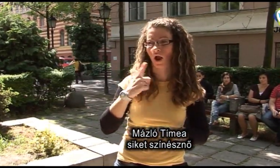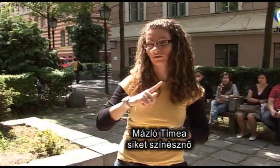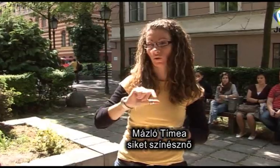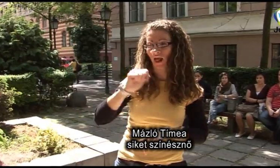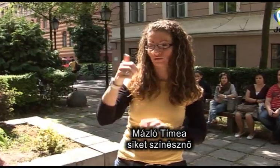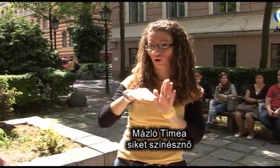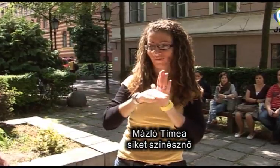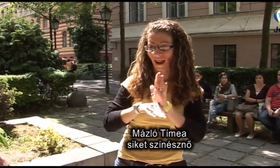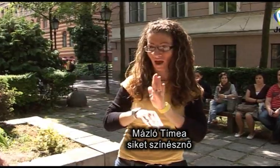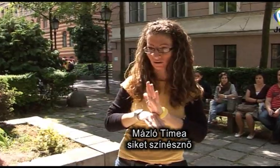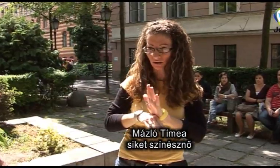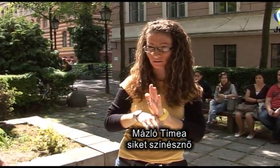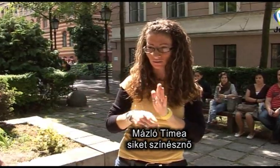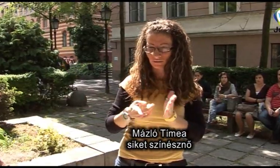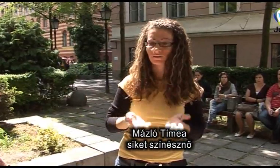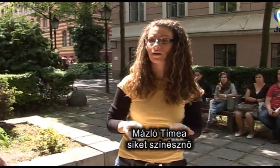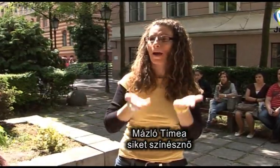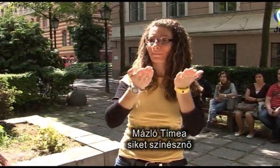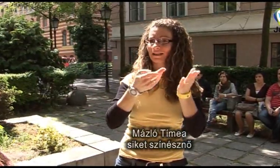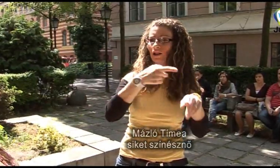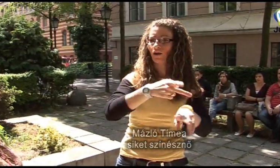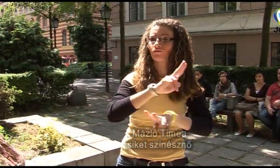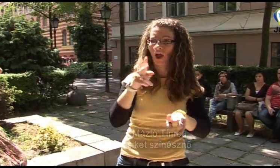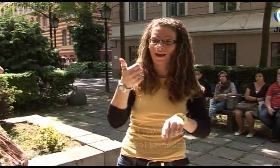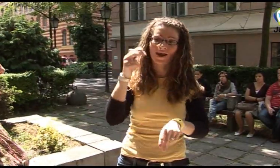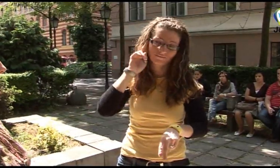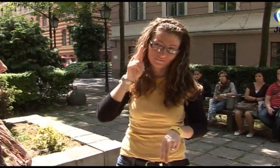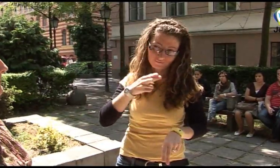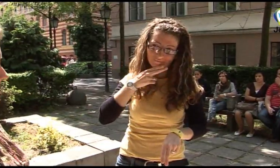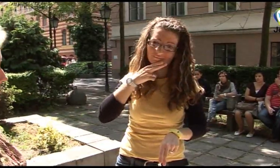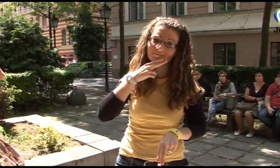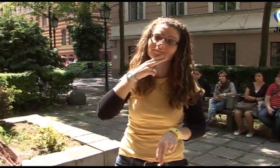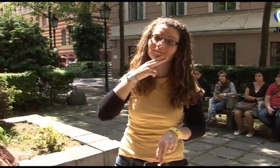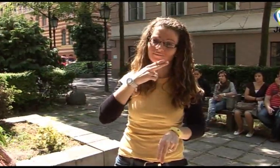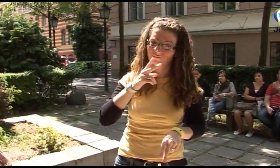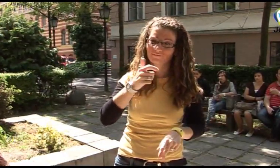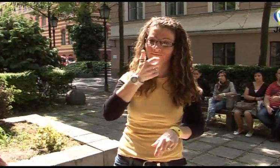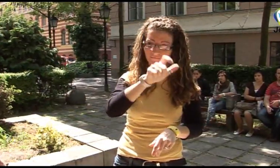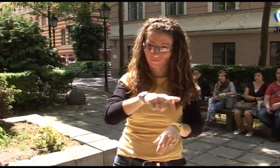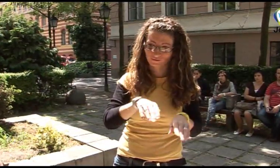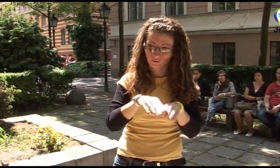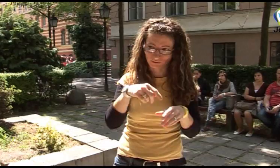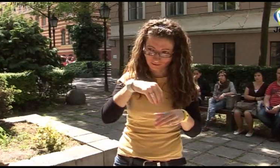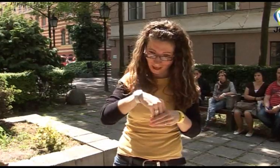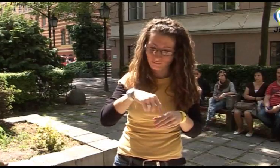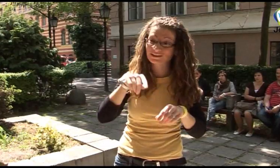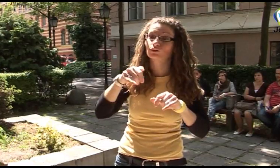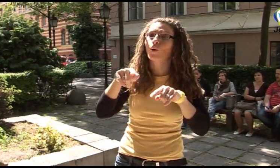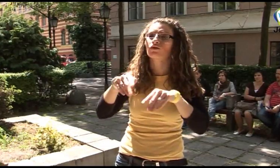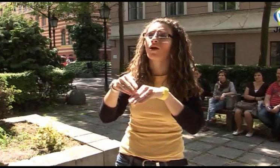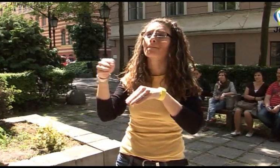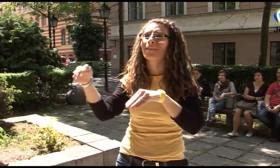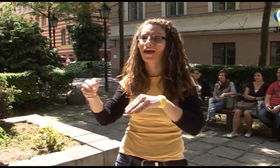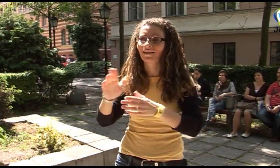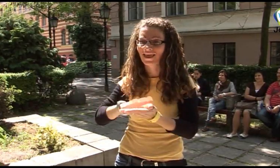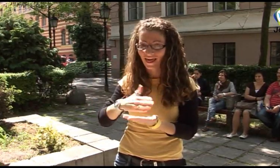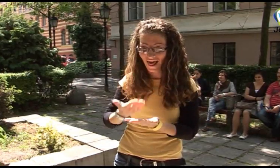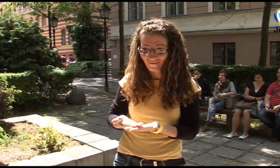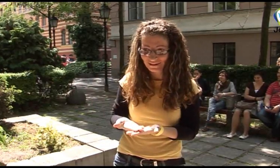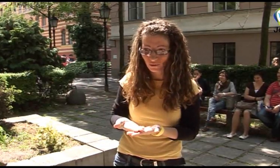az volt az első feladata, hogy megemlítette mindenkinek, hogy van egy siket osztálytársuk, és mellette van